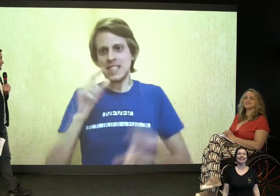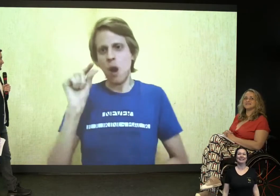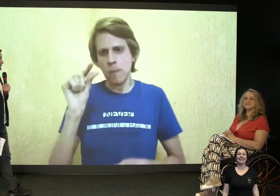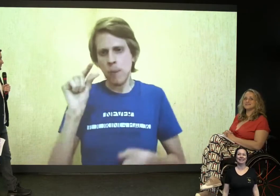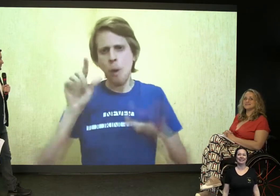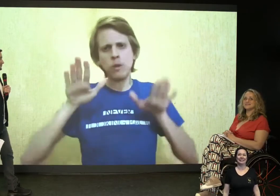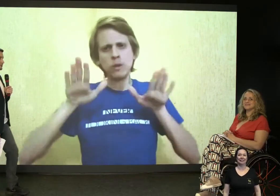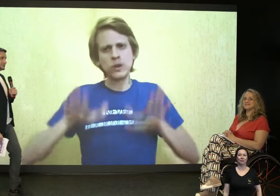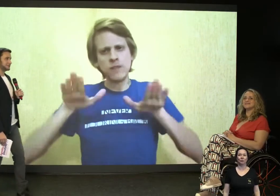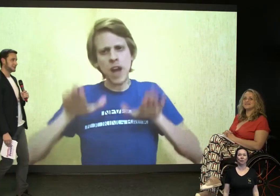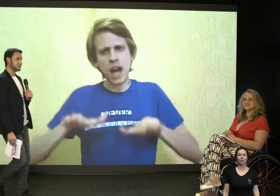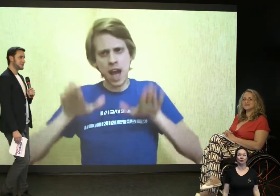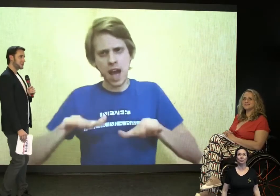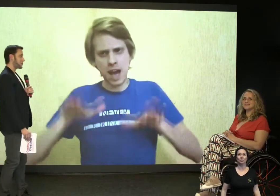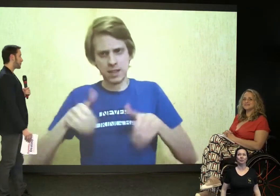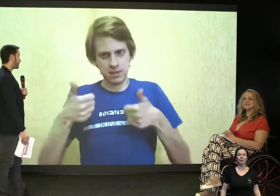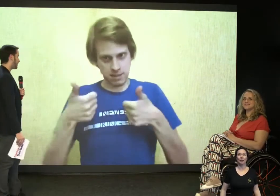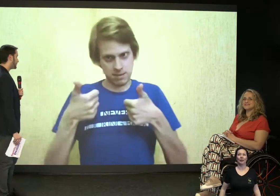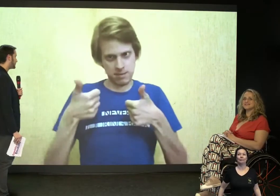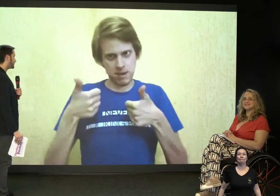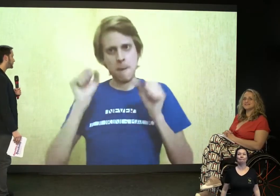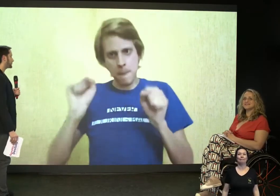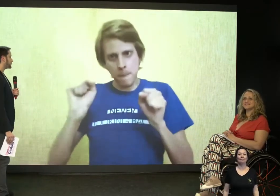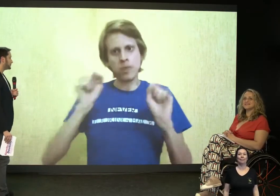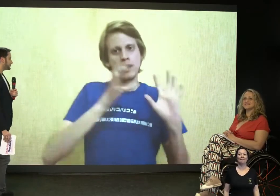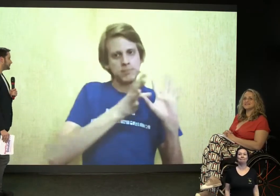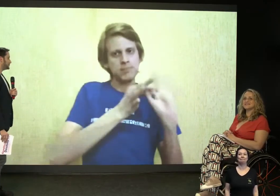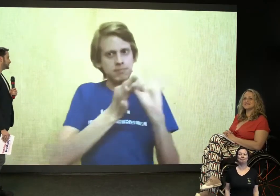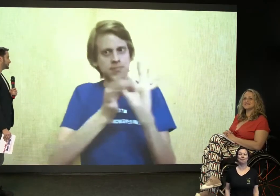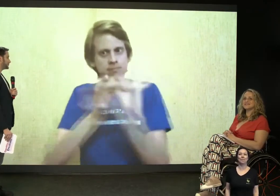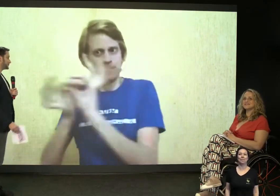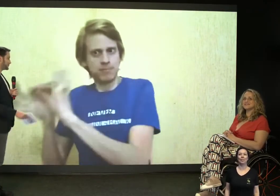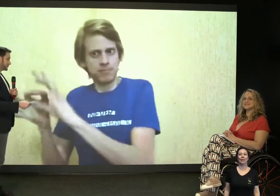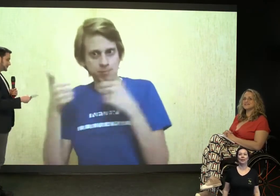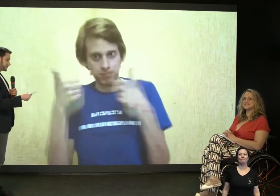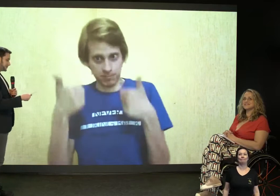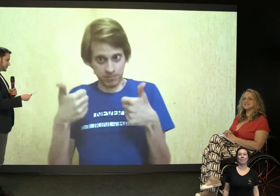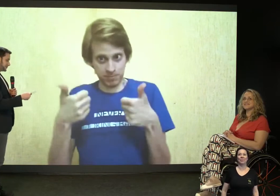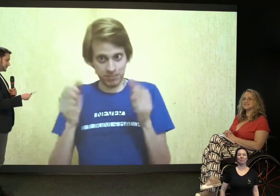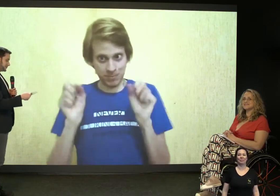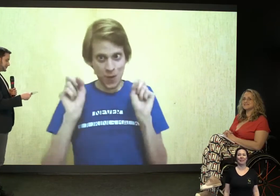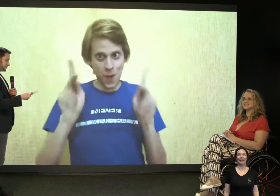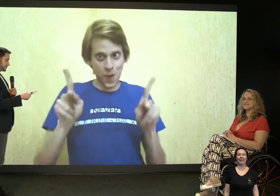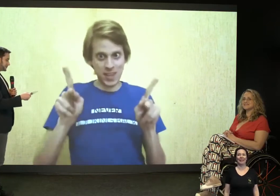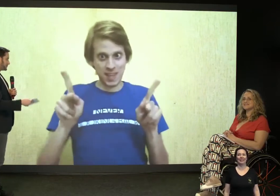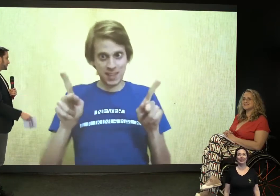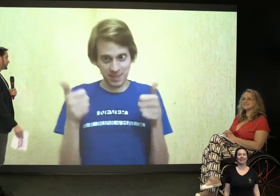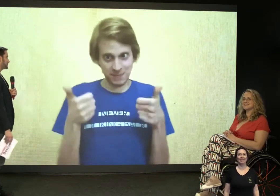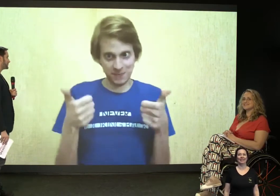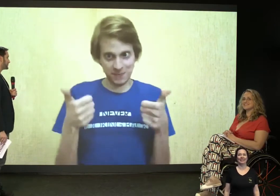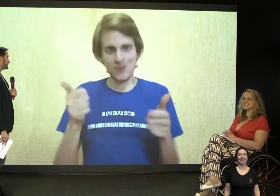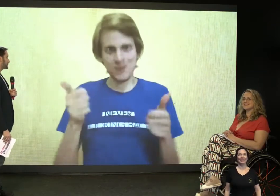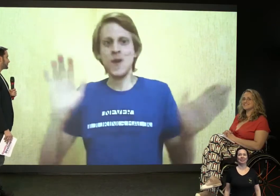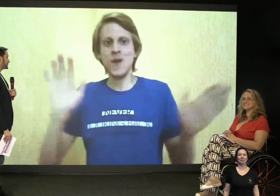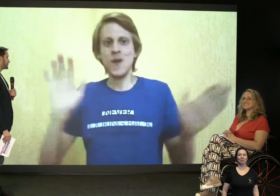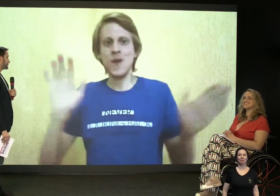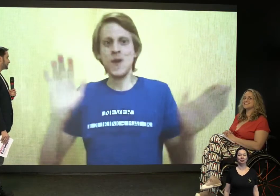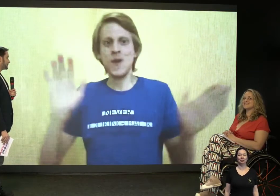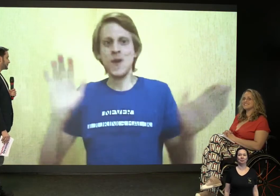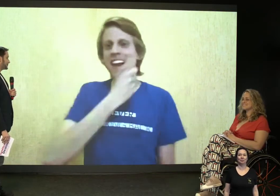Eu vou sinalizar um pouco mais devagar. Ok? Para poder ajudar e até no contexto para me acompanhar.